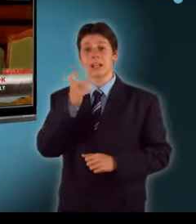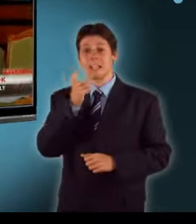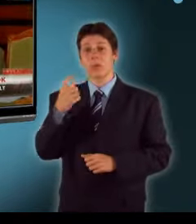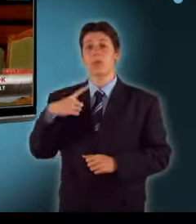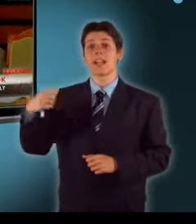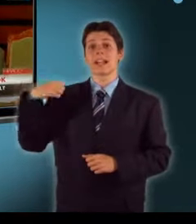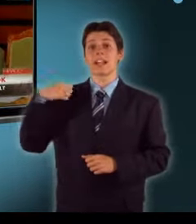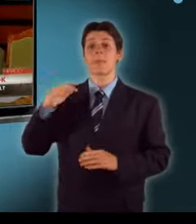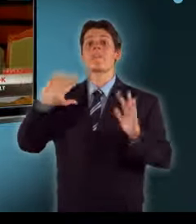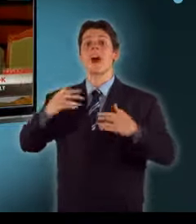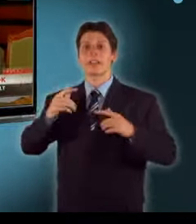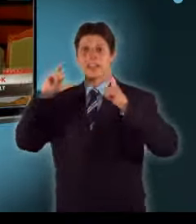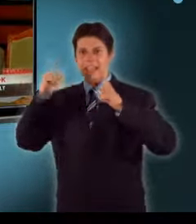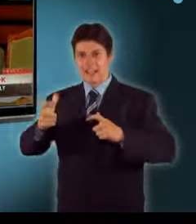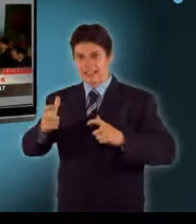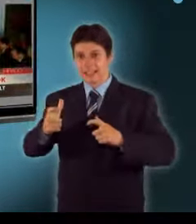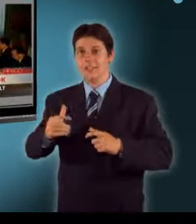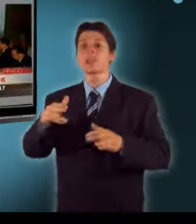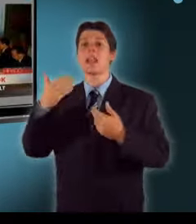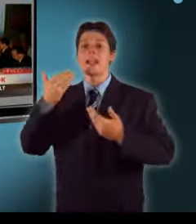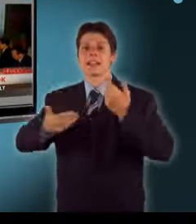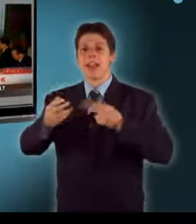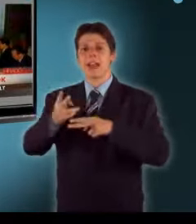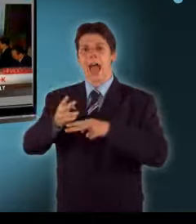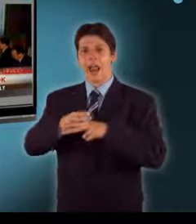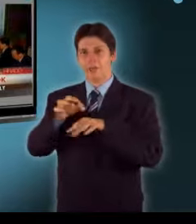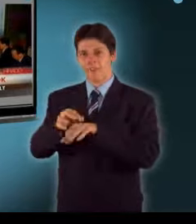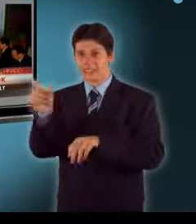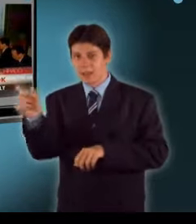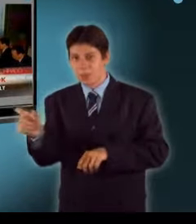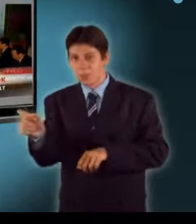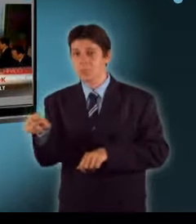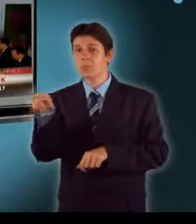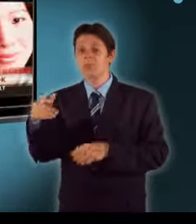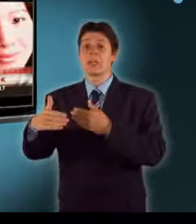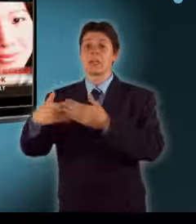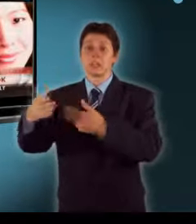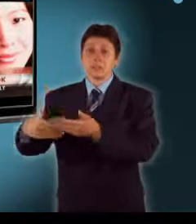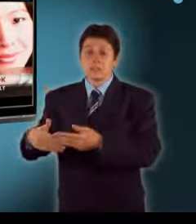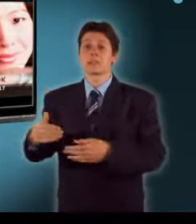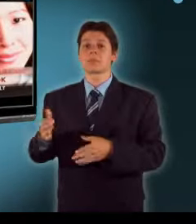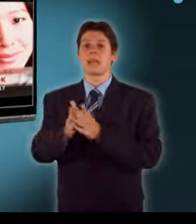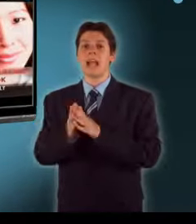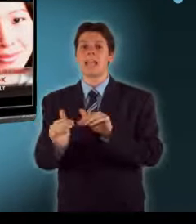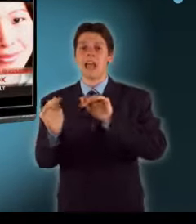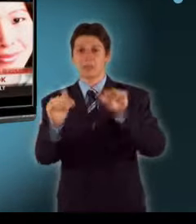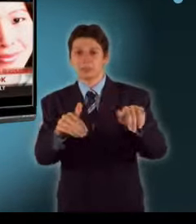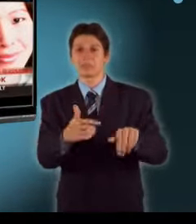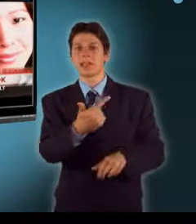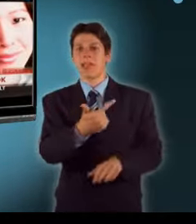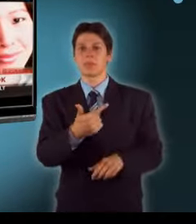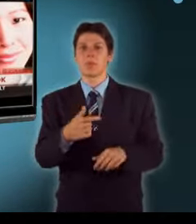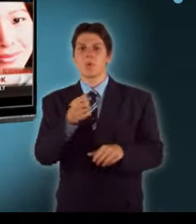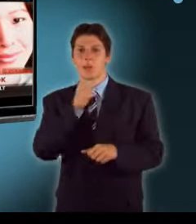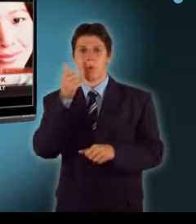tárgyalt Kim Jong-illel. A kommunista állam vezetője nem sokkal később kegyelmet adott a két riporternőnek, akiket márciusban vettek őrizetbe,